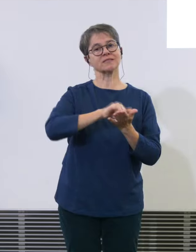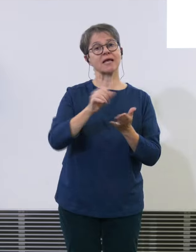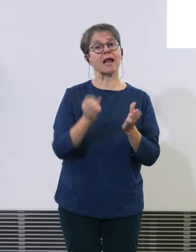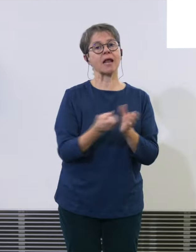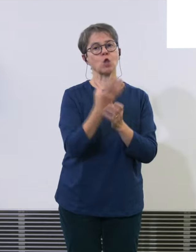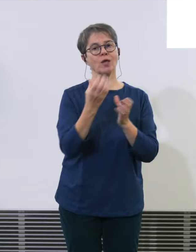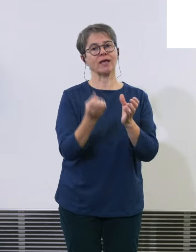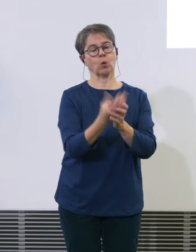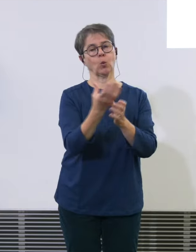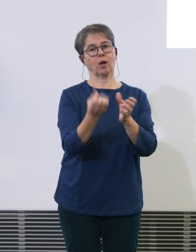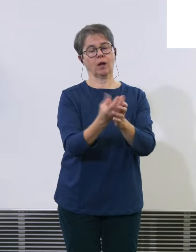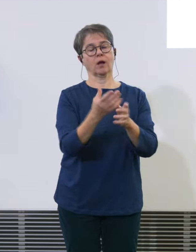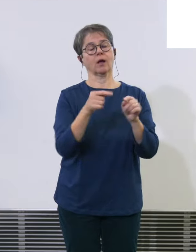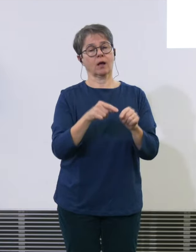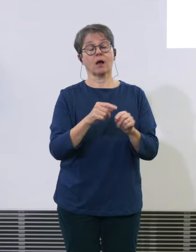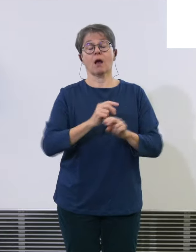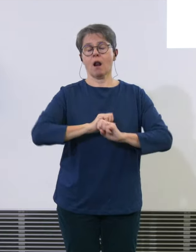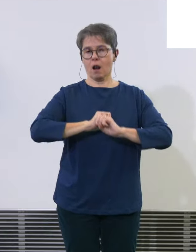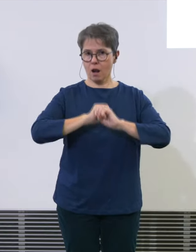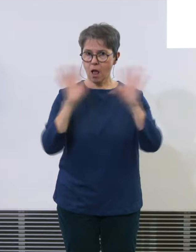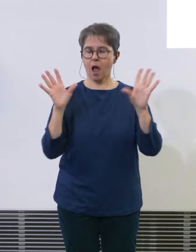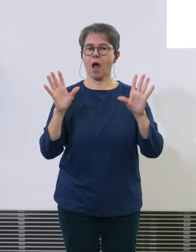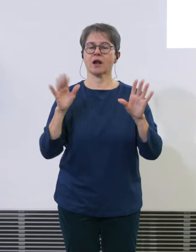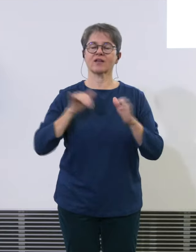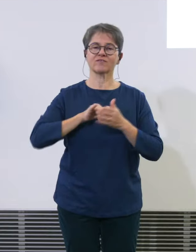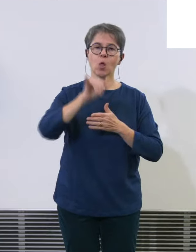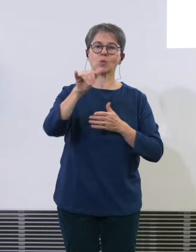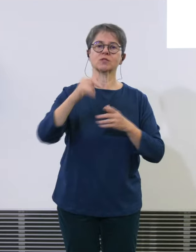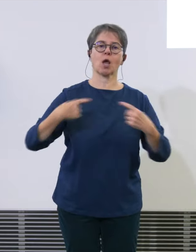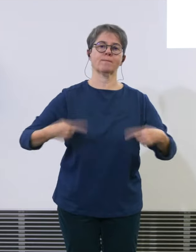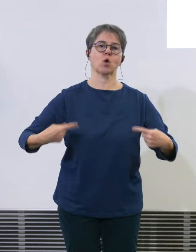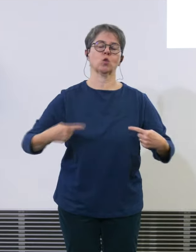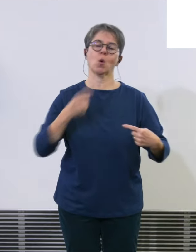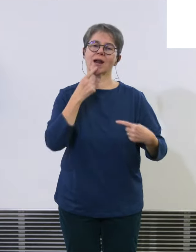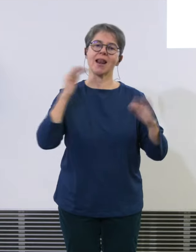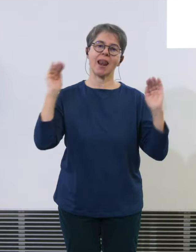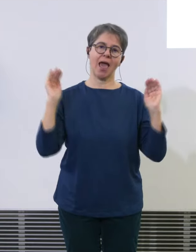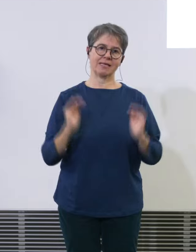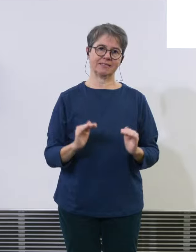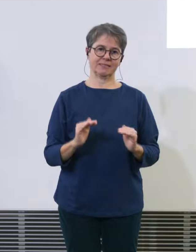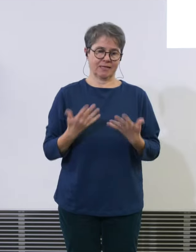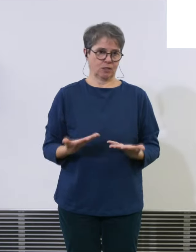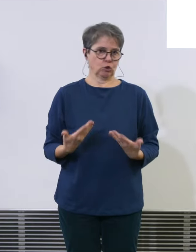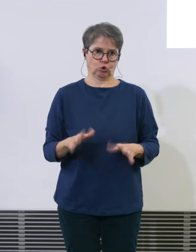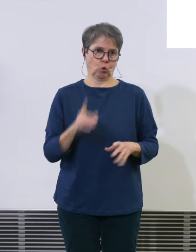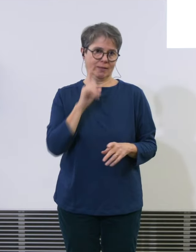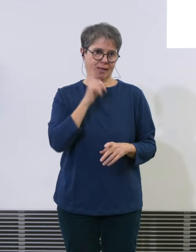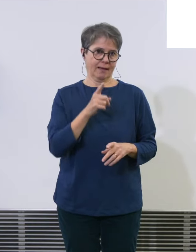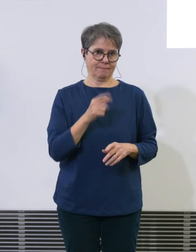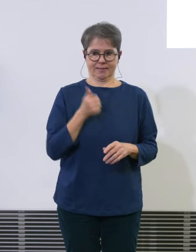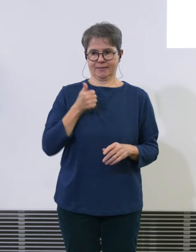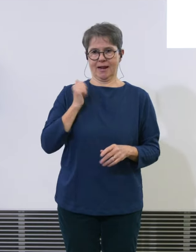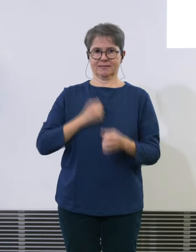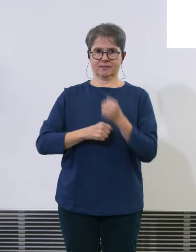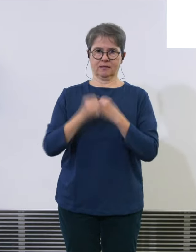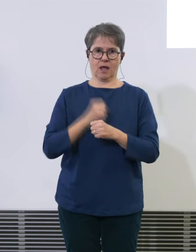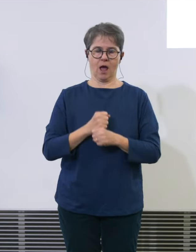deutlich leiserer Flugzeug führen was man übrigens auch schon feststellt in den letzten Jahren und wenn die